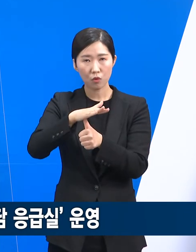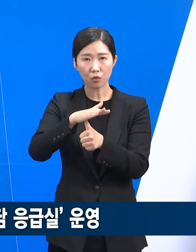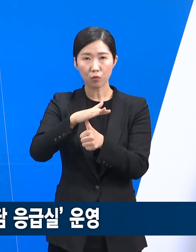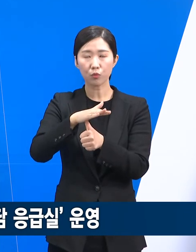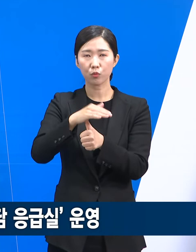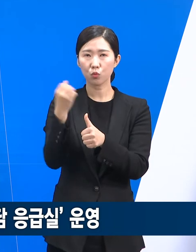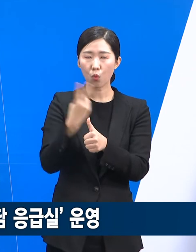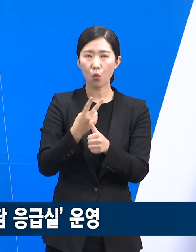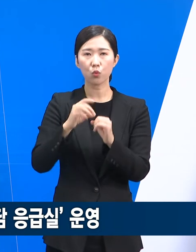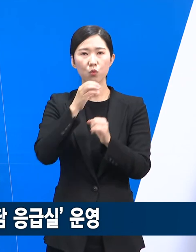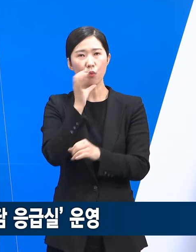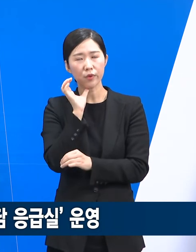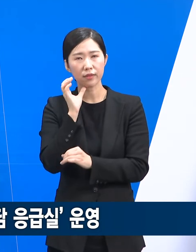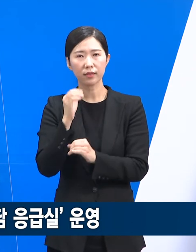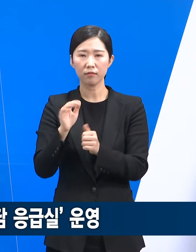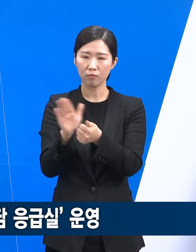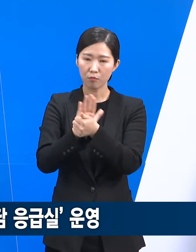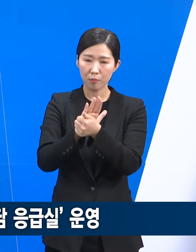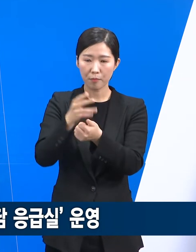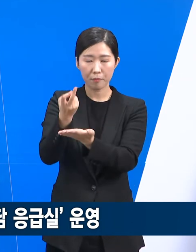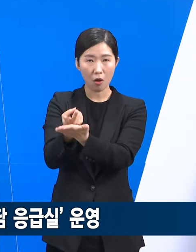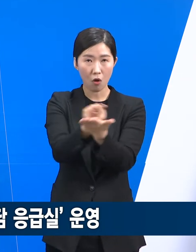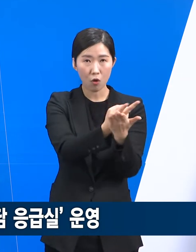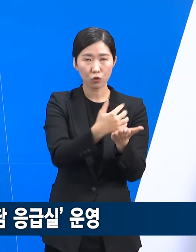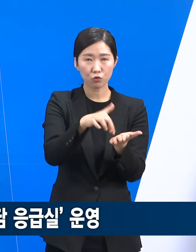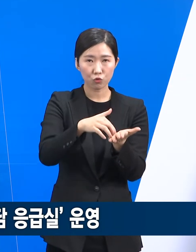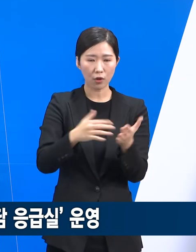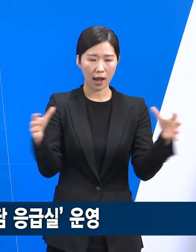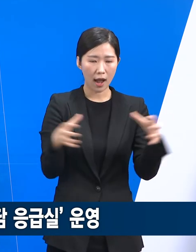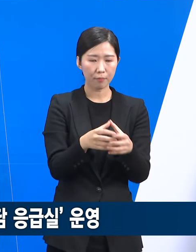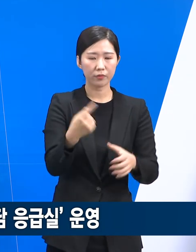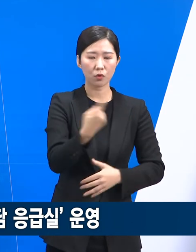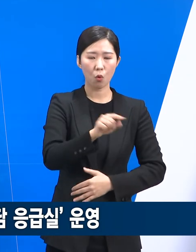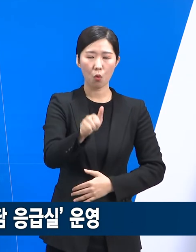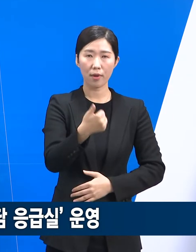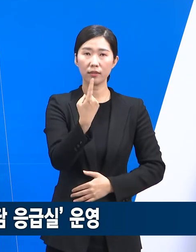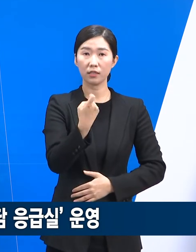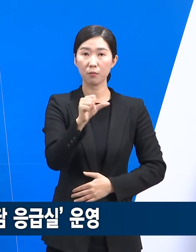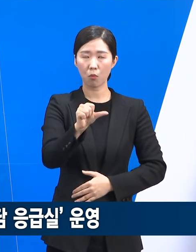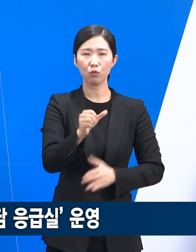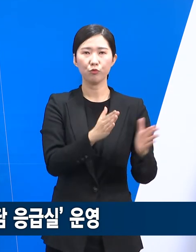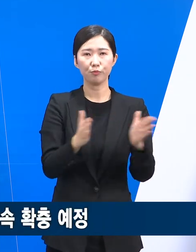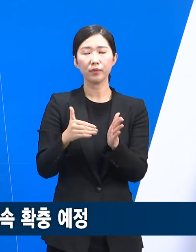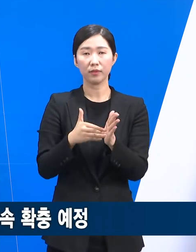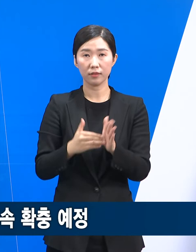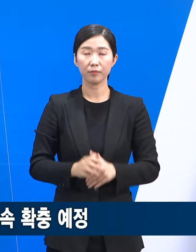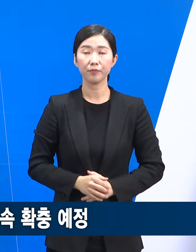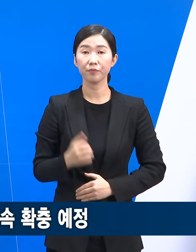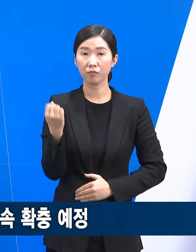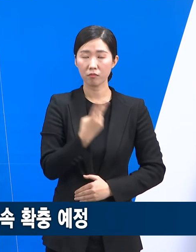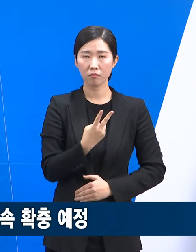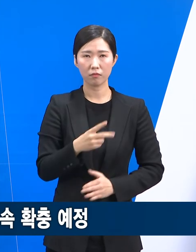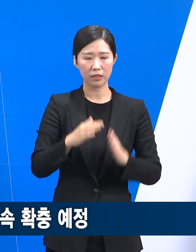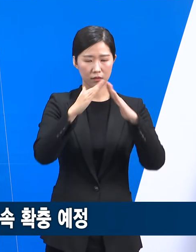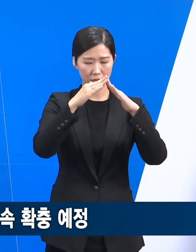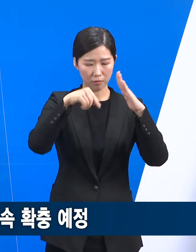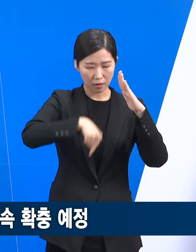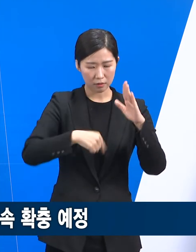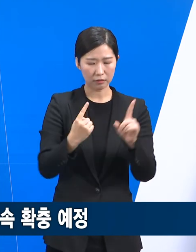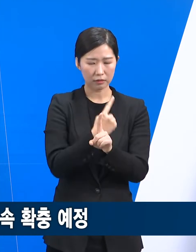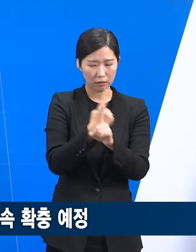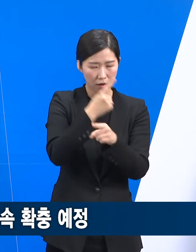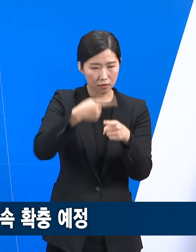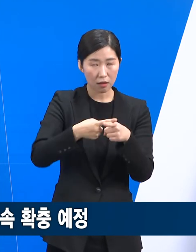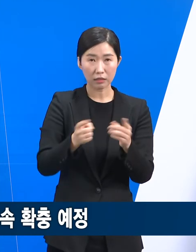,098병상 등 총 1,515병상을 확보하고 있습니다. 재택치료 중 언급사항에 신속히 대응할 수